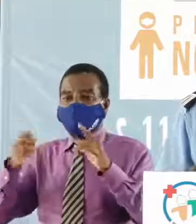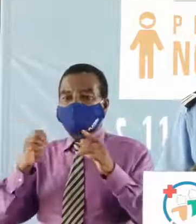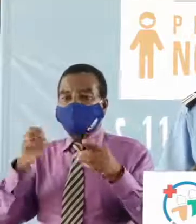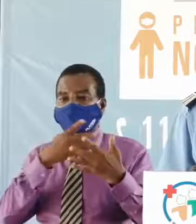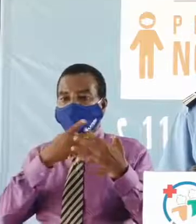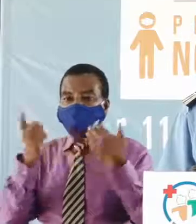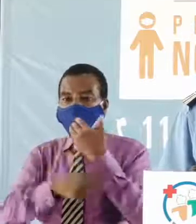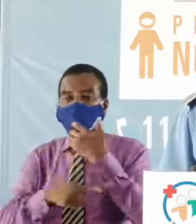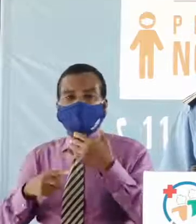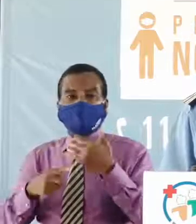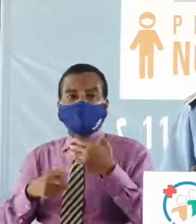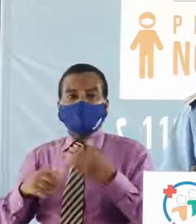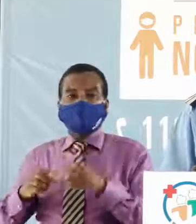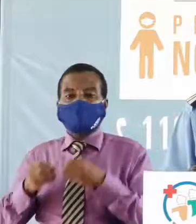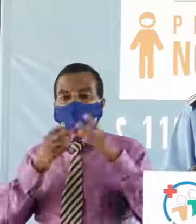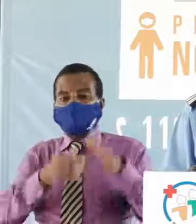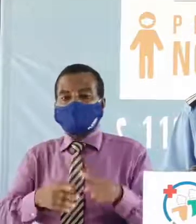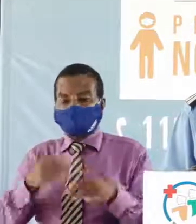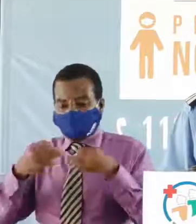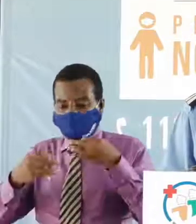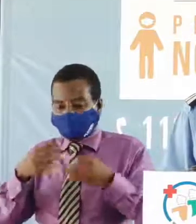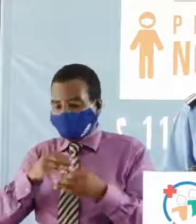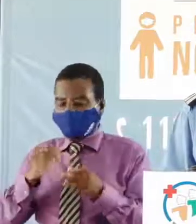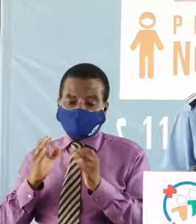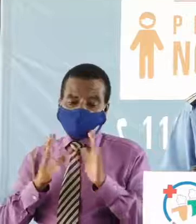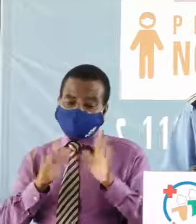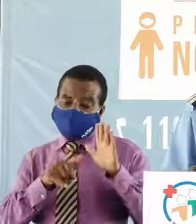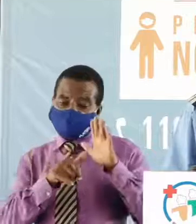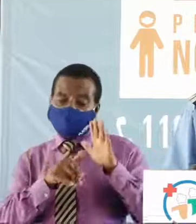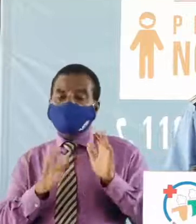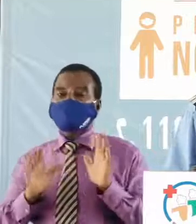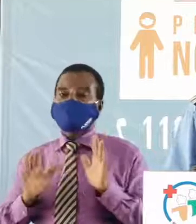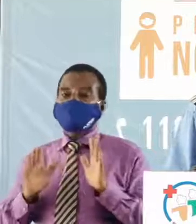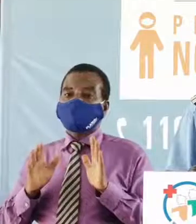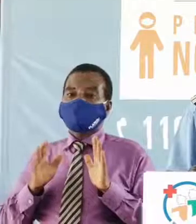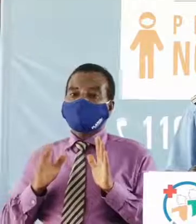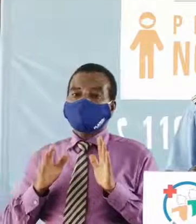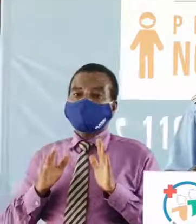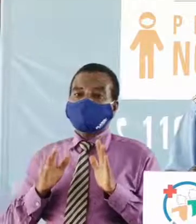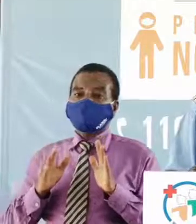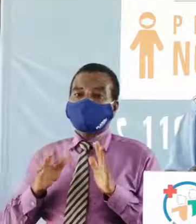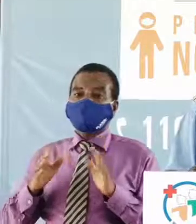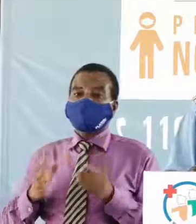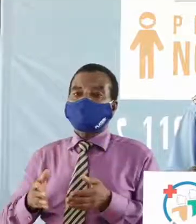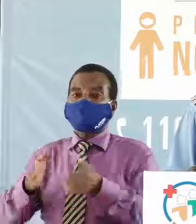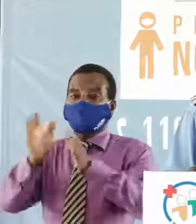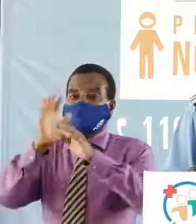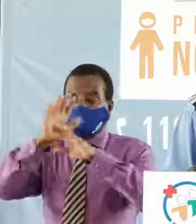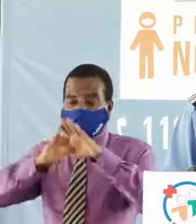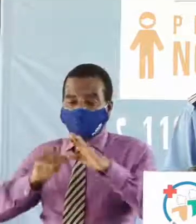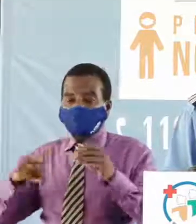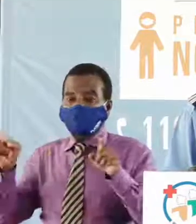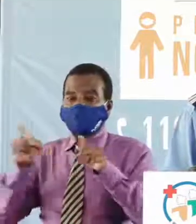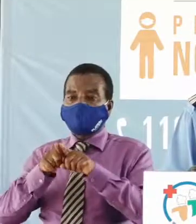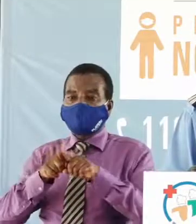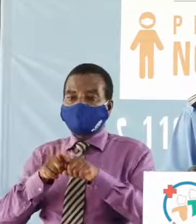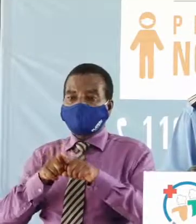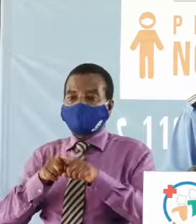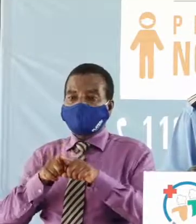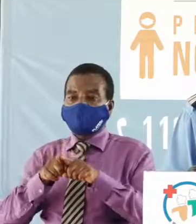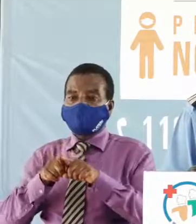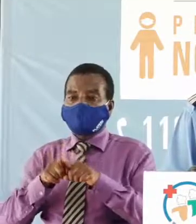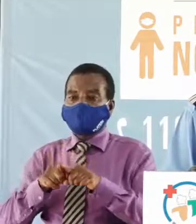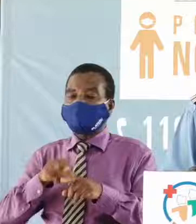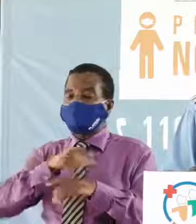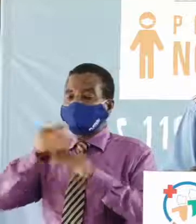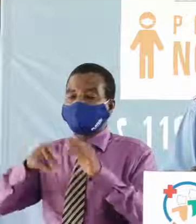laissées à la discrétion de nos juridictions pénales. Appelons par ailleurs les tenanciers et